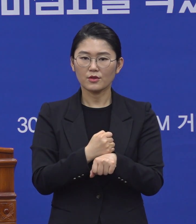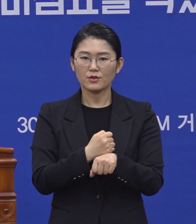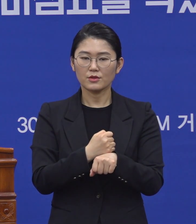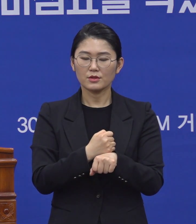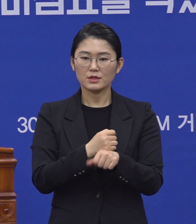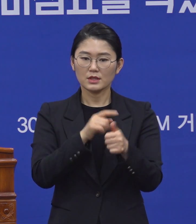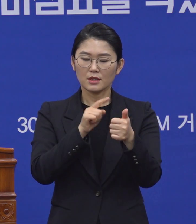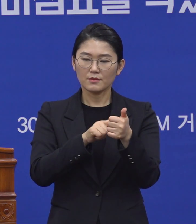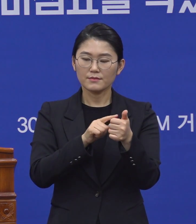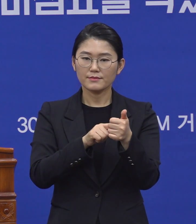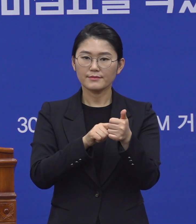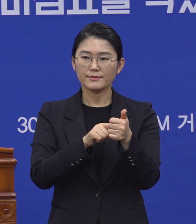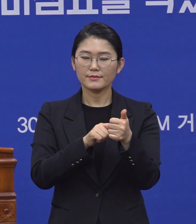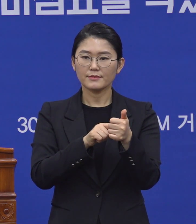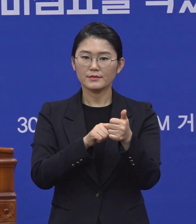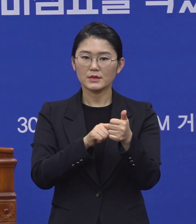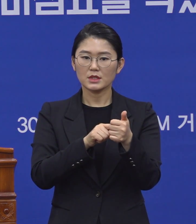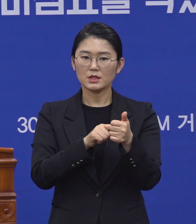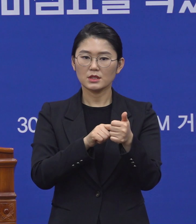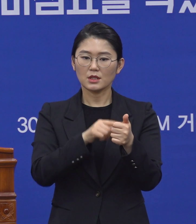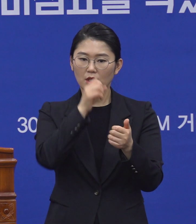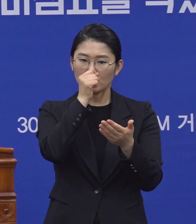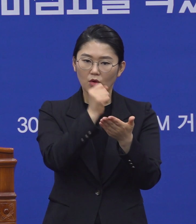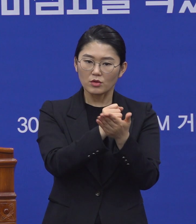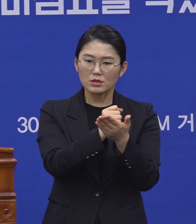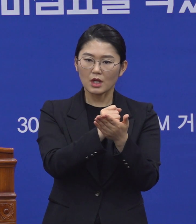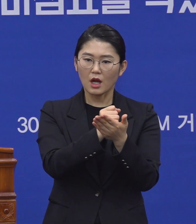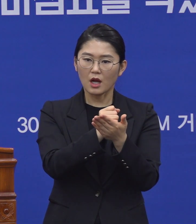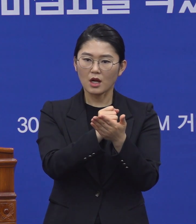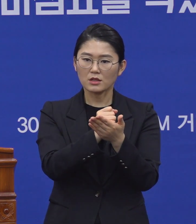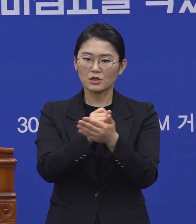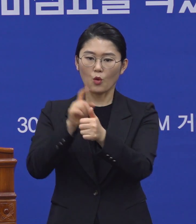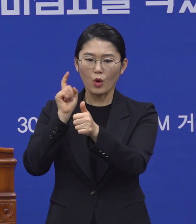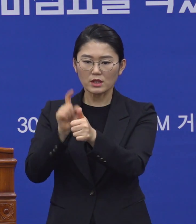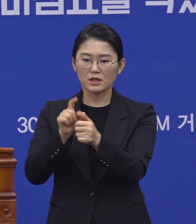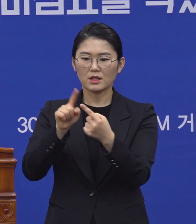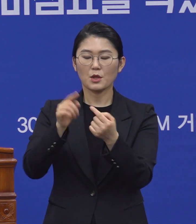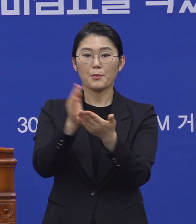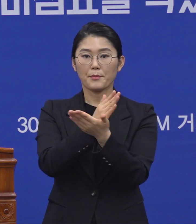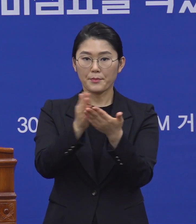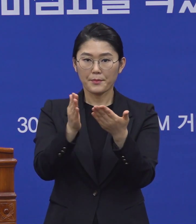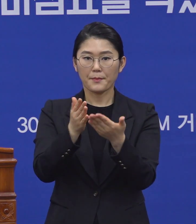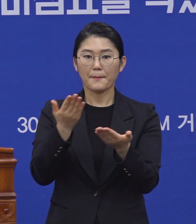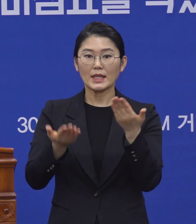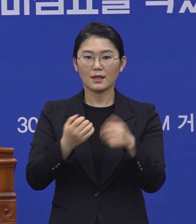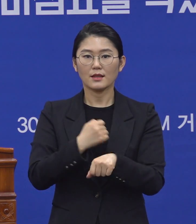이분들의 양성, 음성 유무를 판단하고 그것이 또